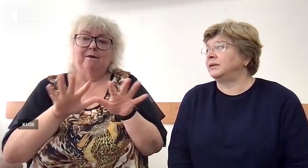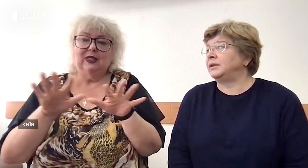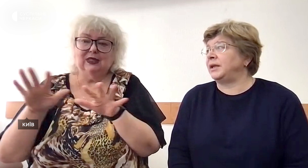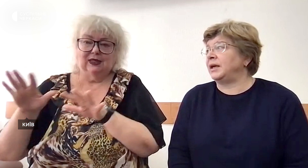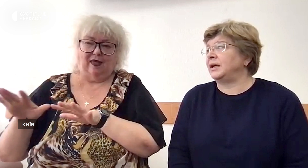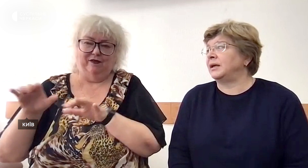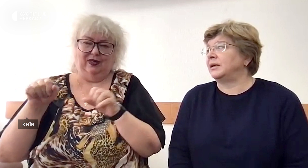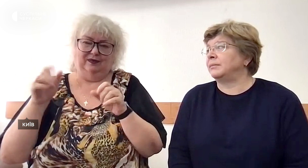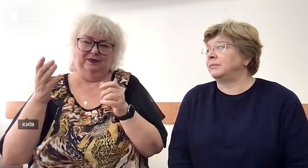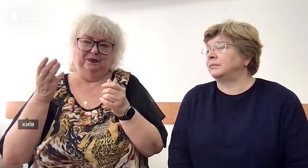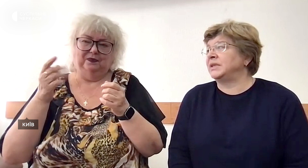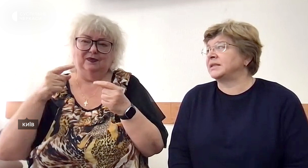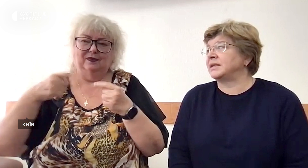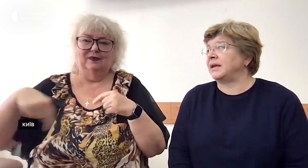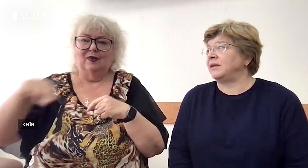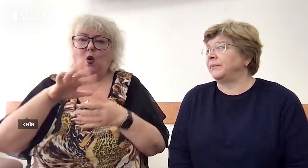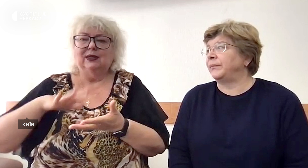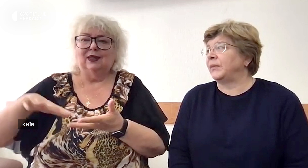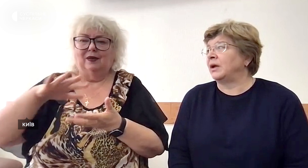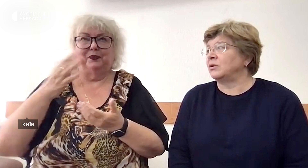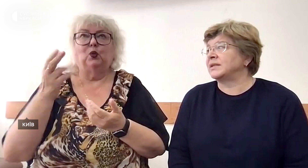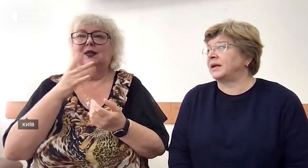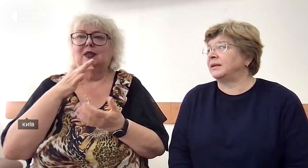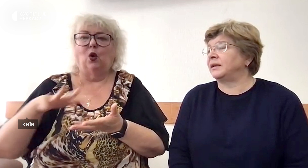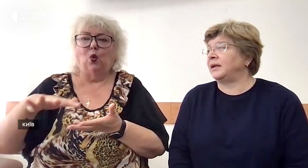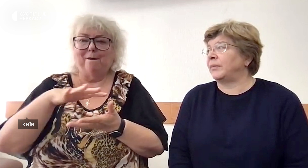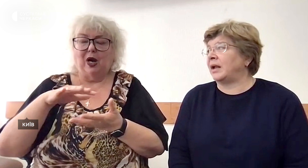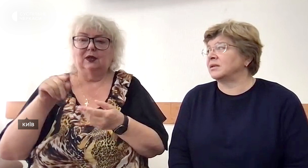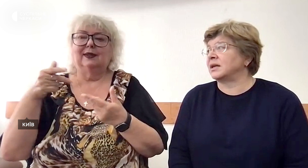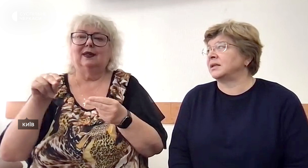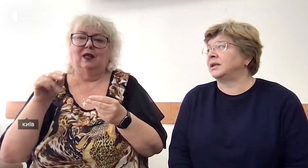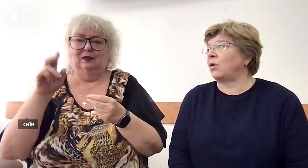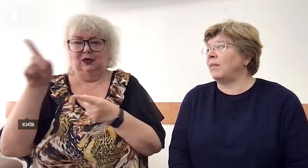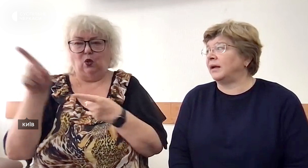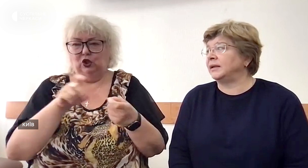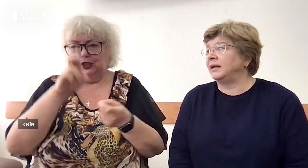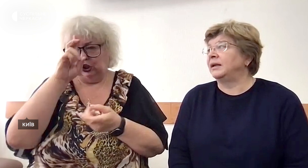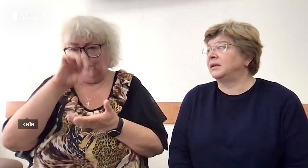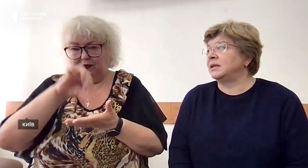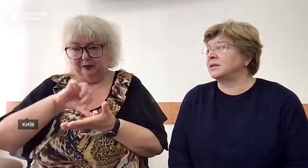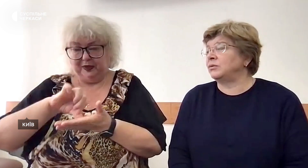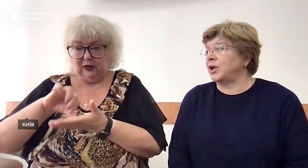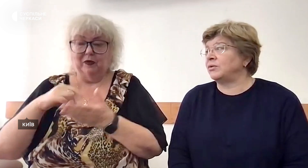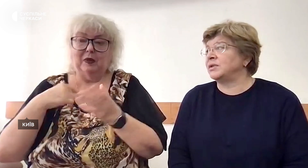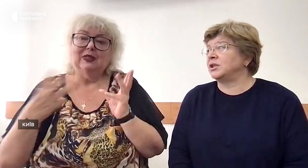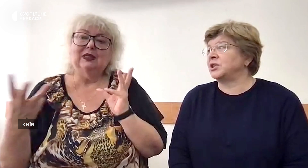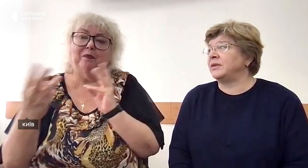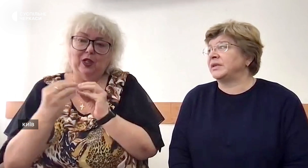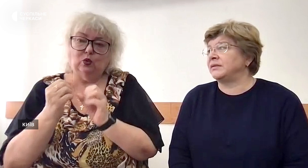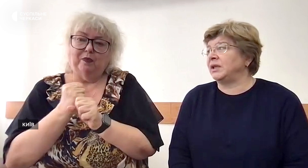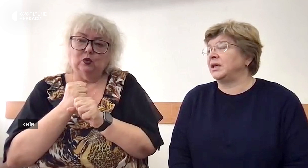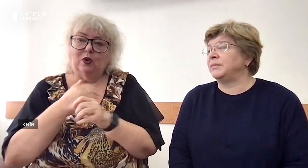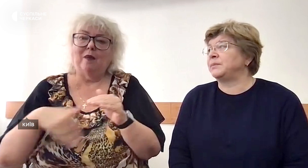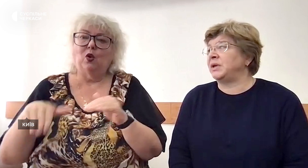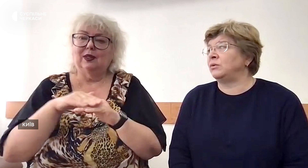Є місцеві посередки, як правильно сказати, громади, де залучаються